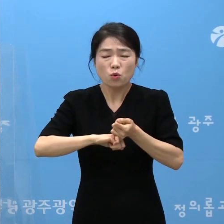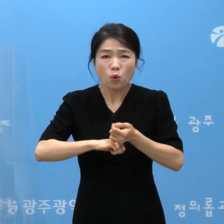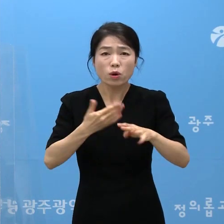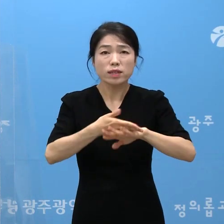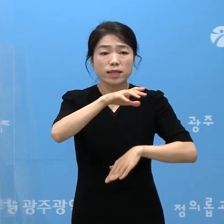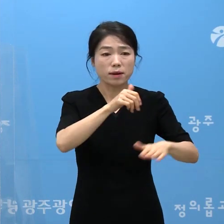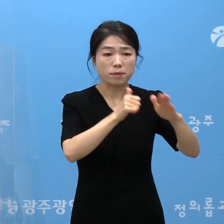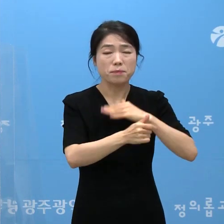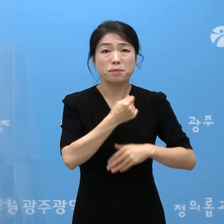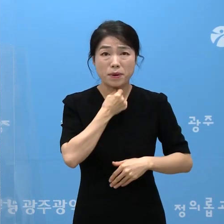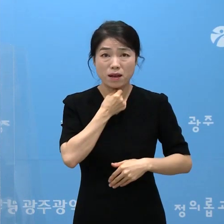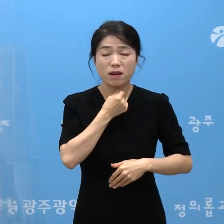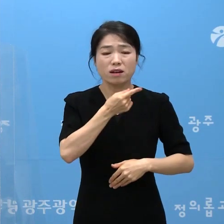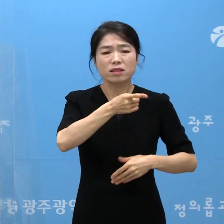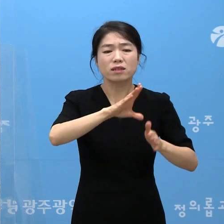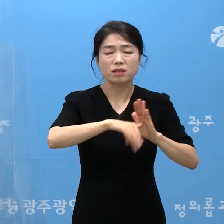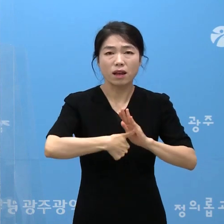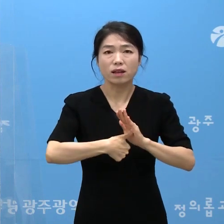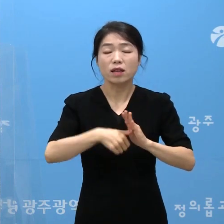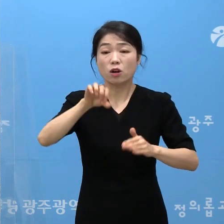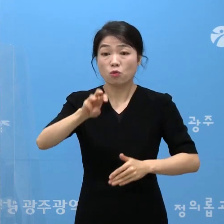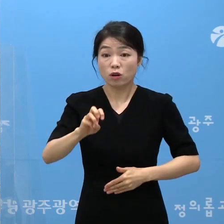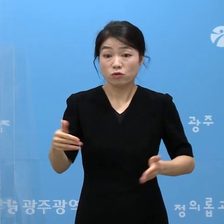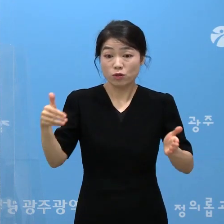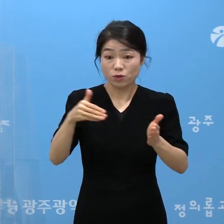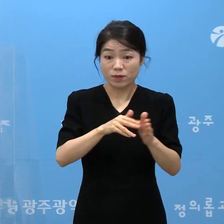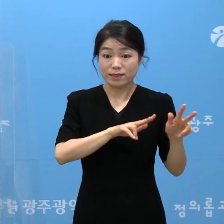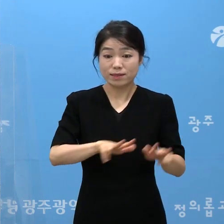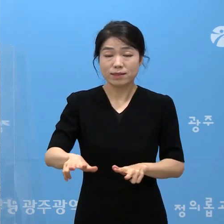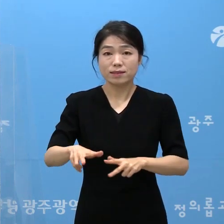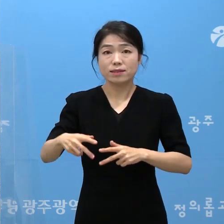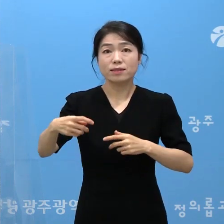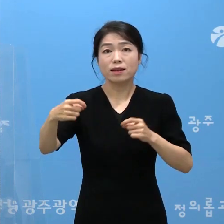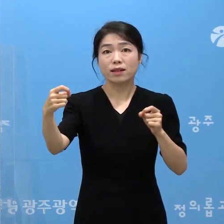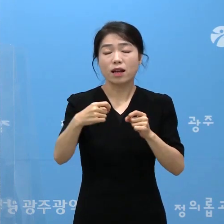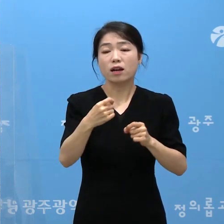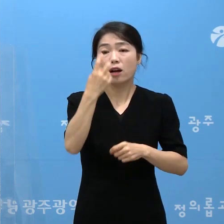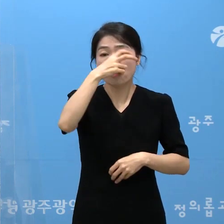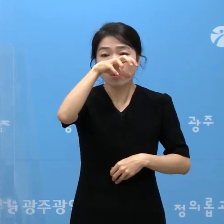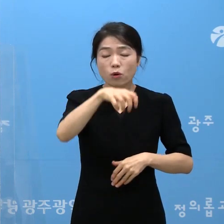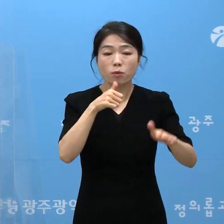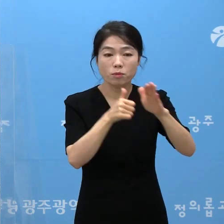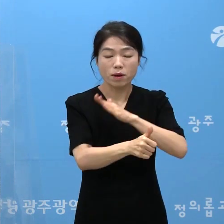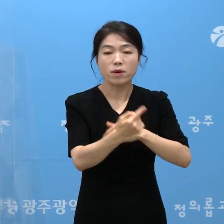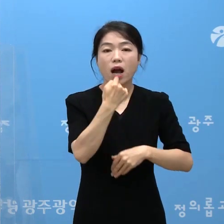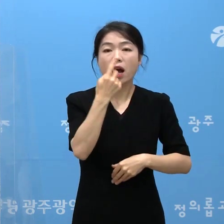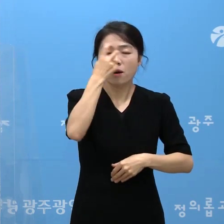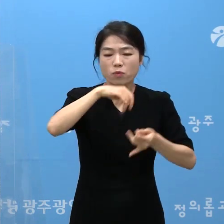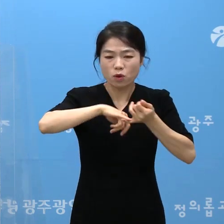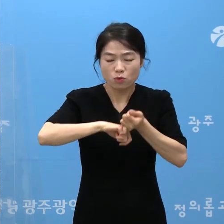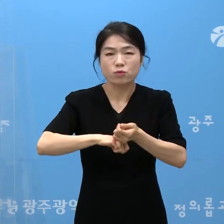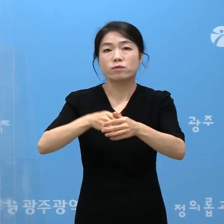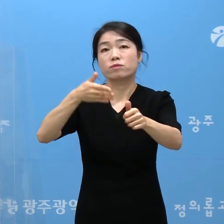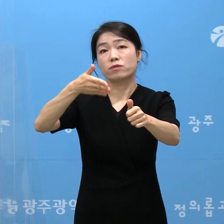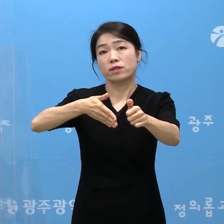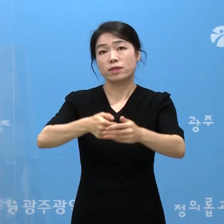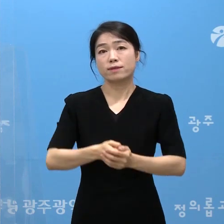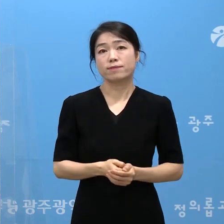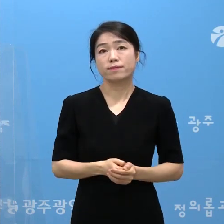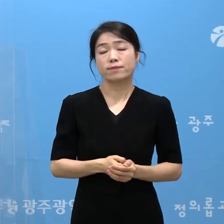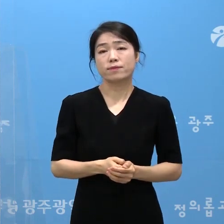시도를 방문하시게 되면 광주 도착 즉시 가까운 선별진료소에서 검사를 받아주시기 바랍니다.